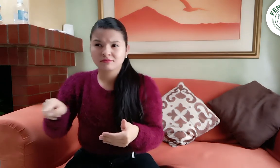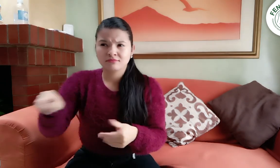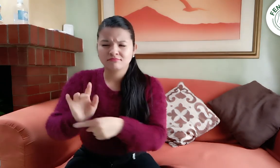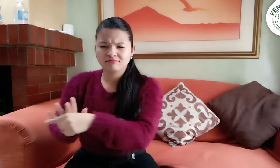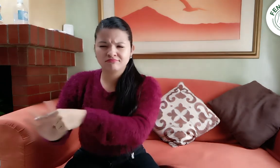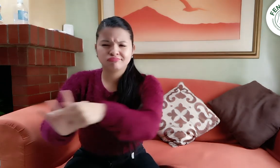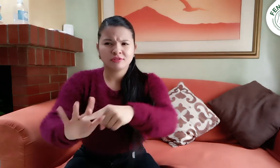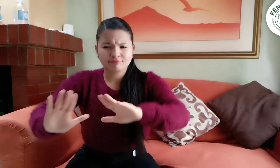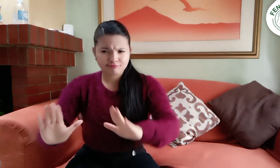el país.